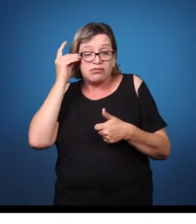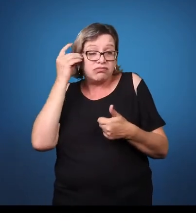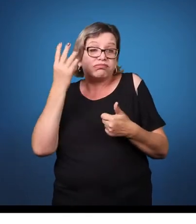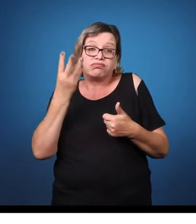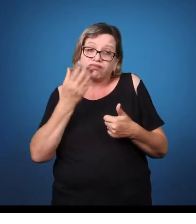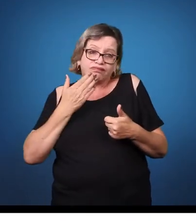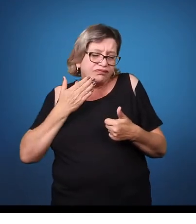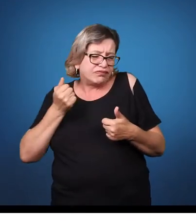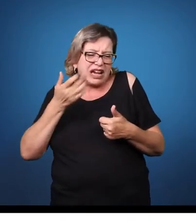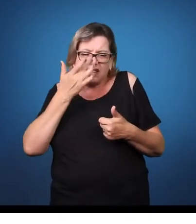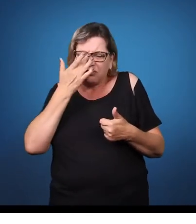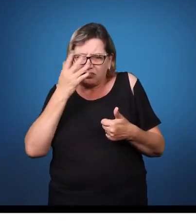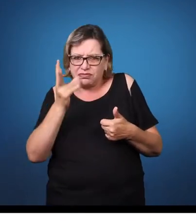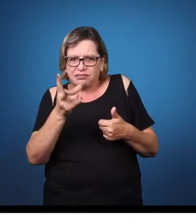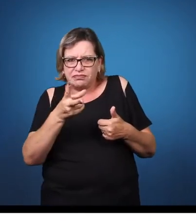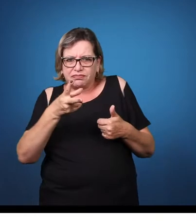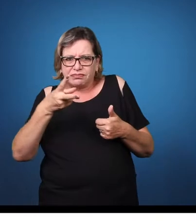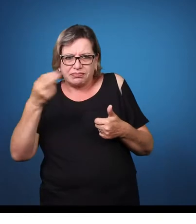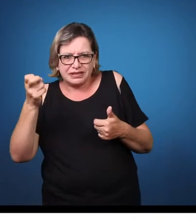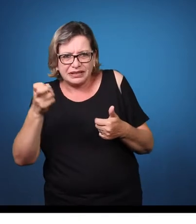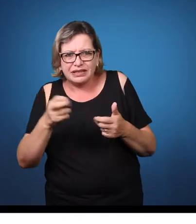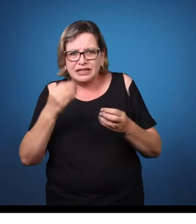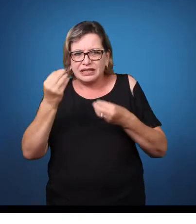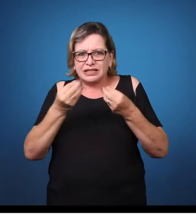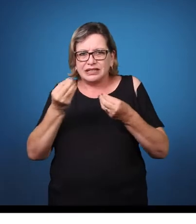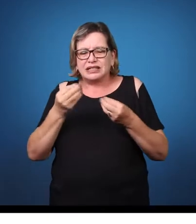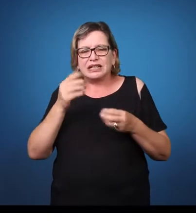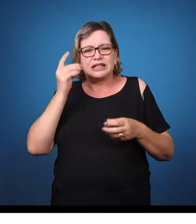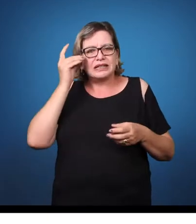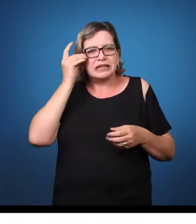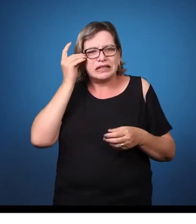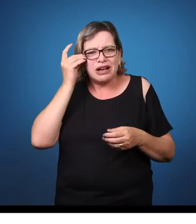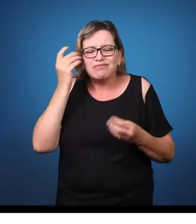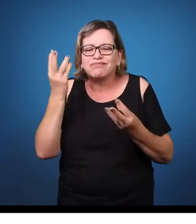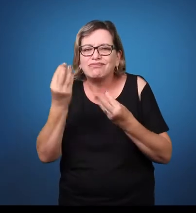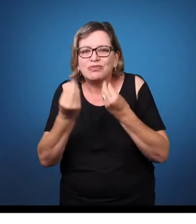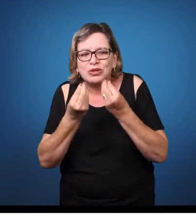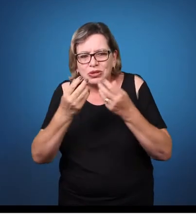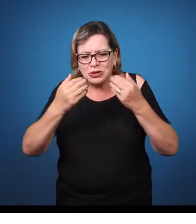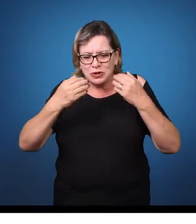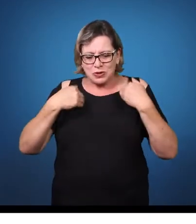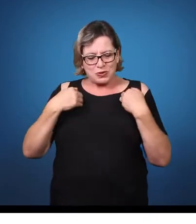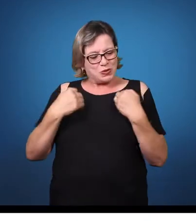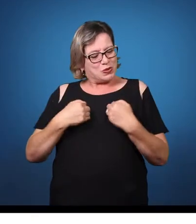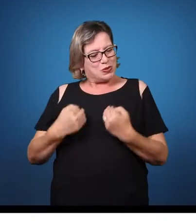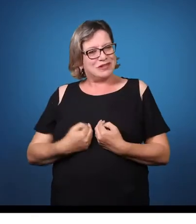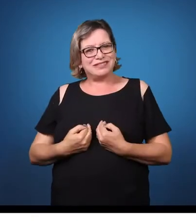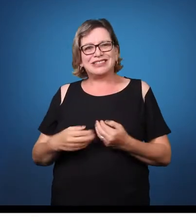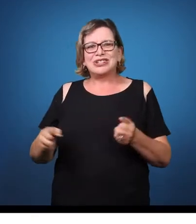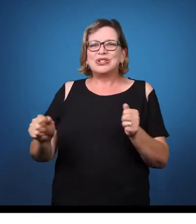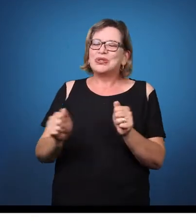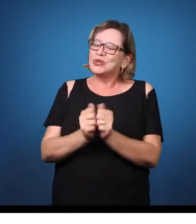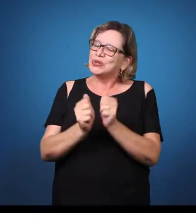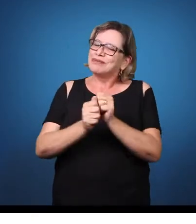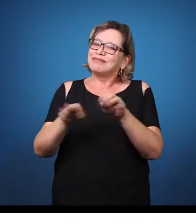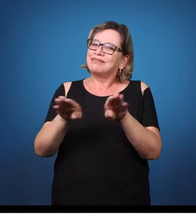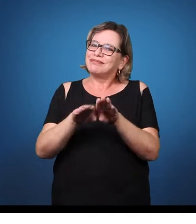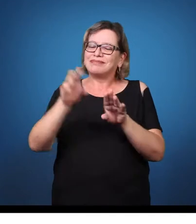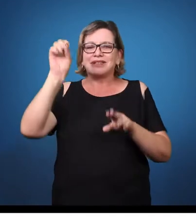síndrome de Dow está muito relacionada também a uma deficiência intelectual. Atualmente, vocês sabem que pessoas com